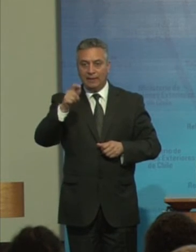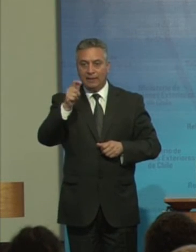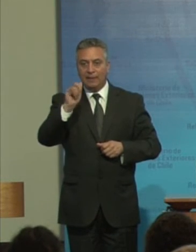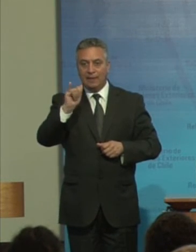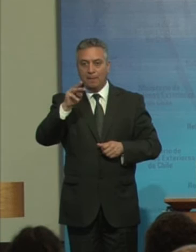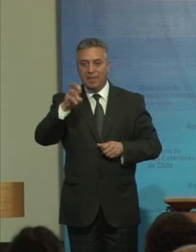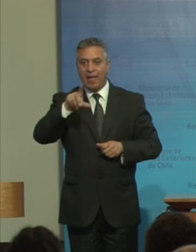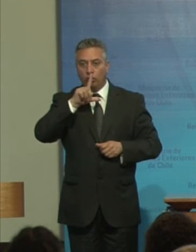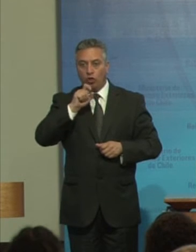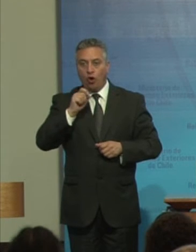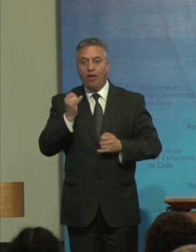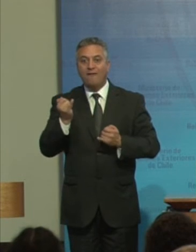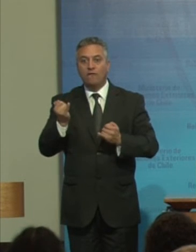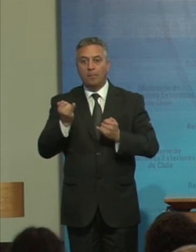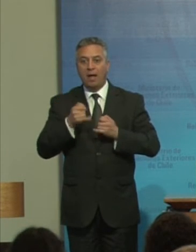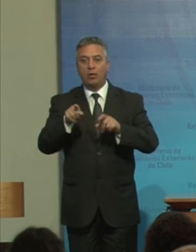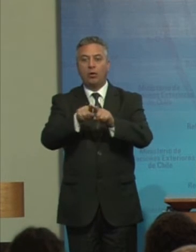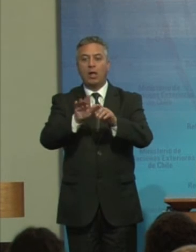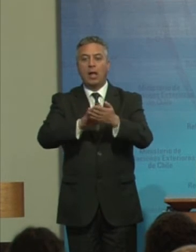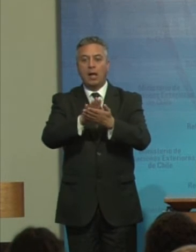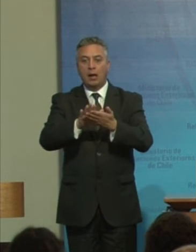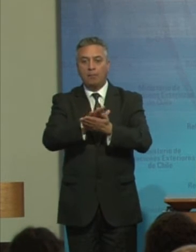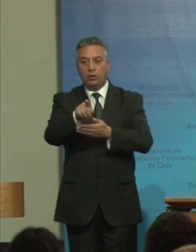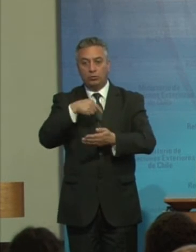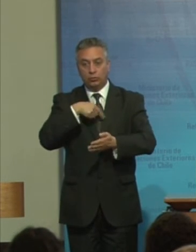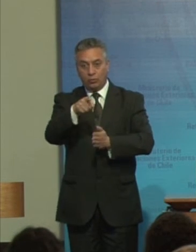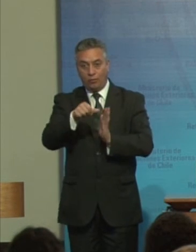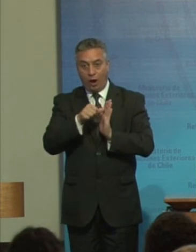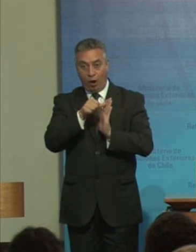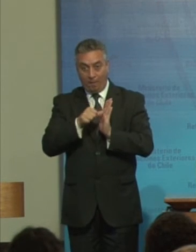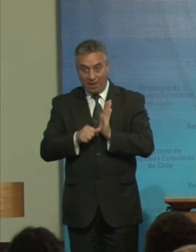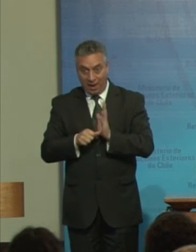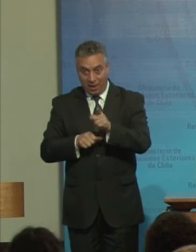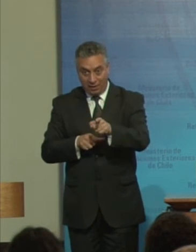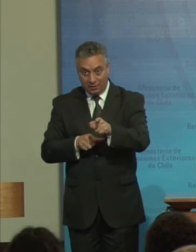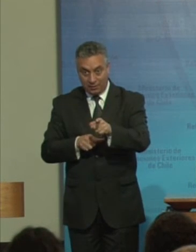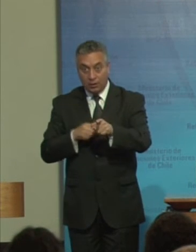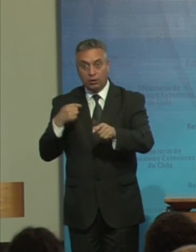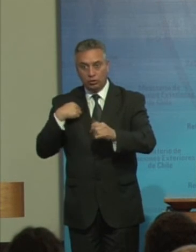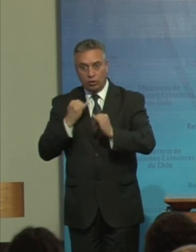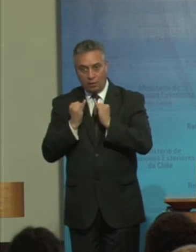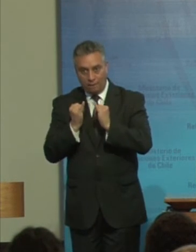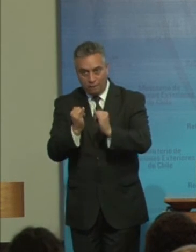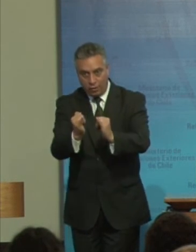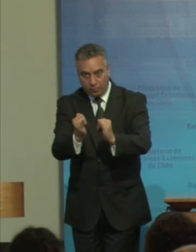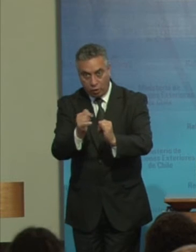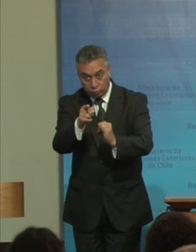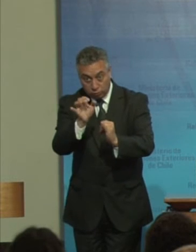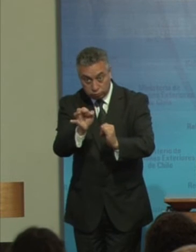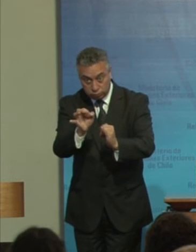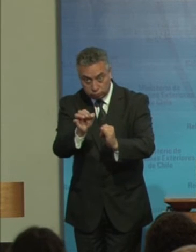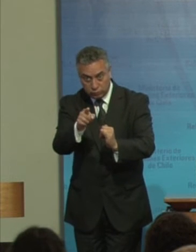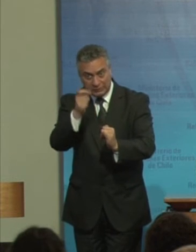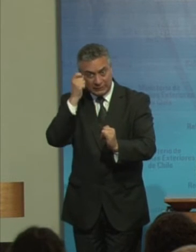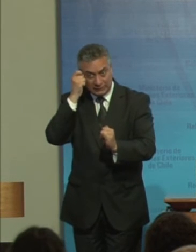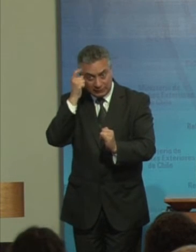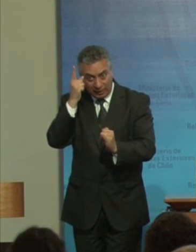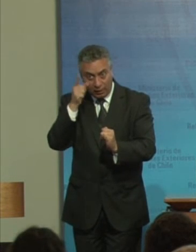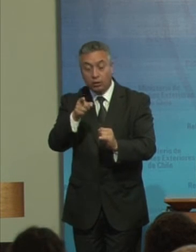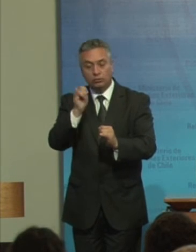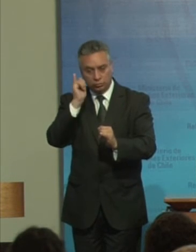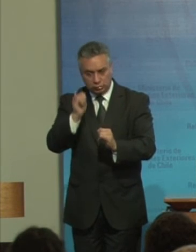superintendencia De educación Salud Ministerio De transporte Y telecomunicaciones Y la dirección Del trabajo